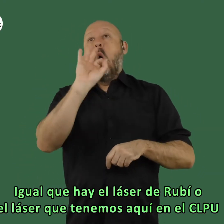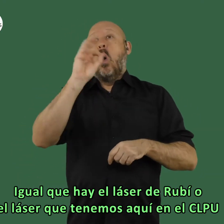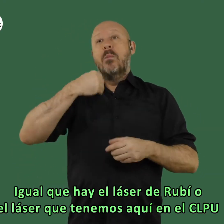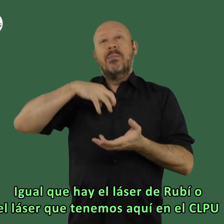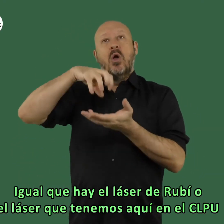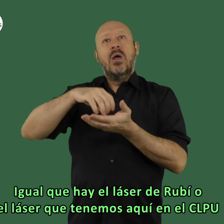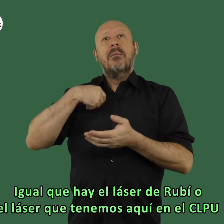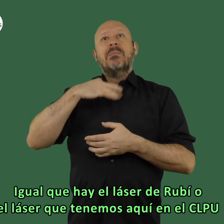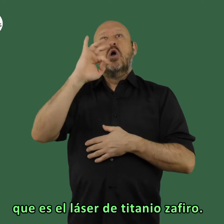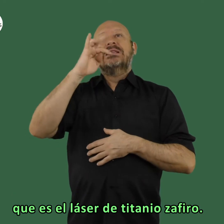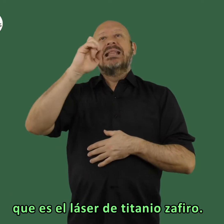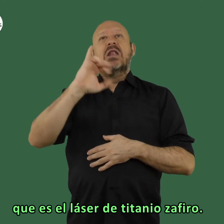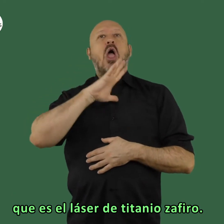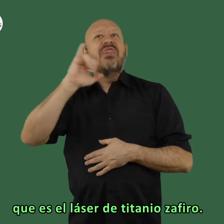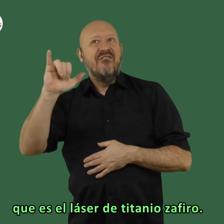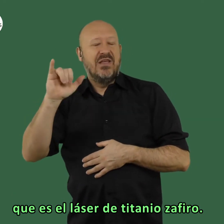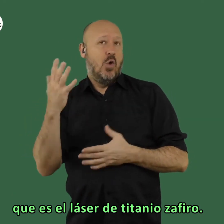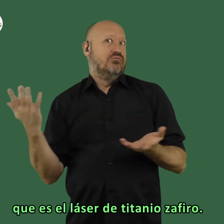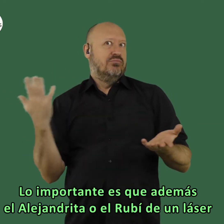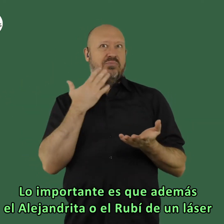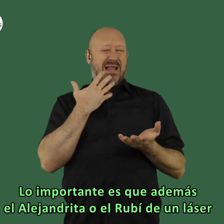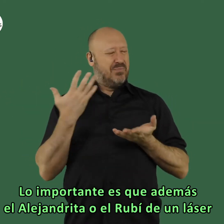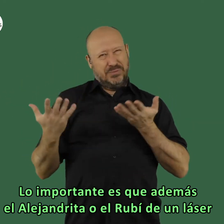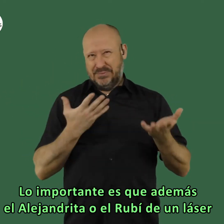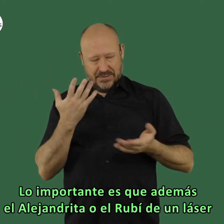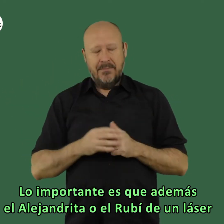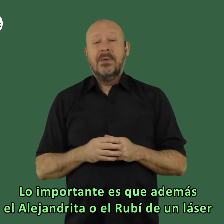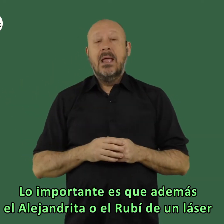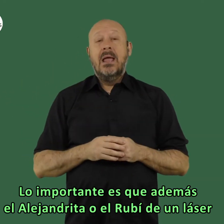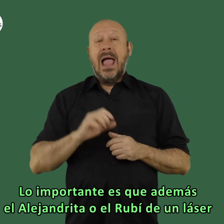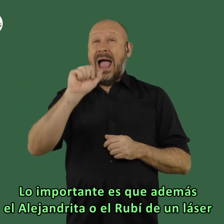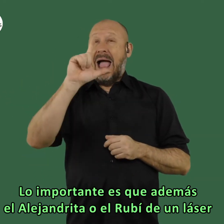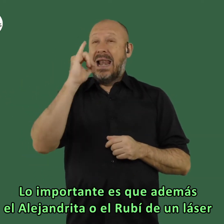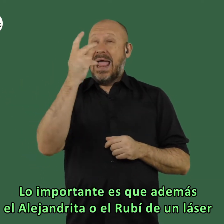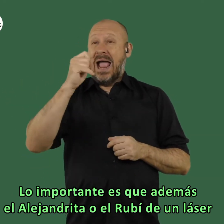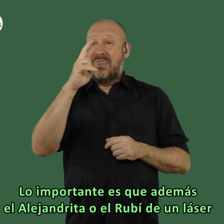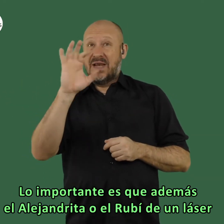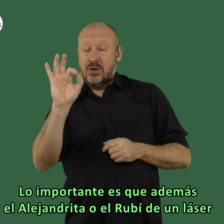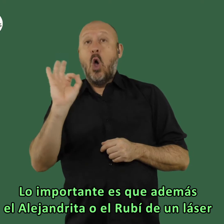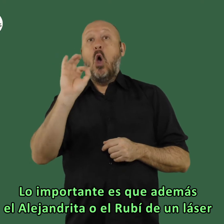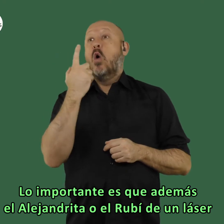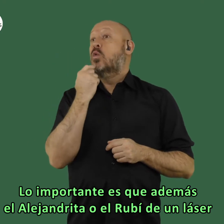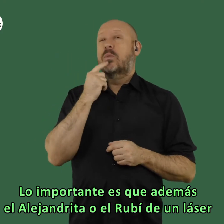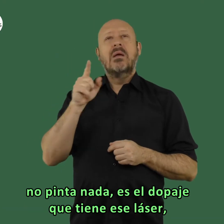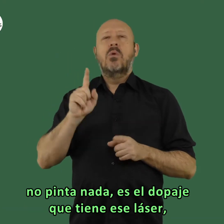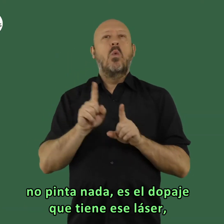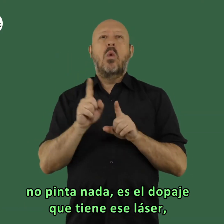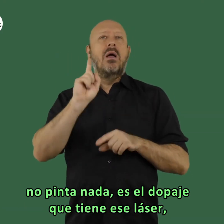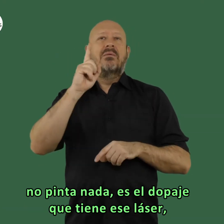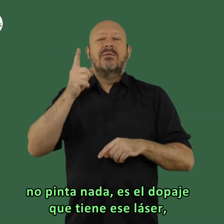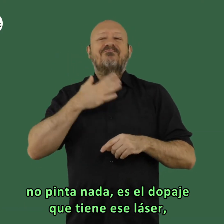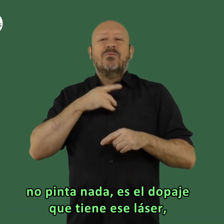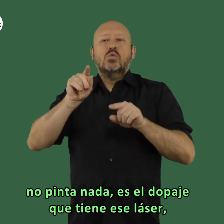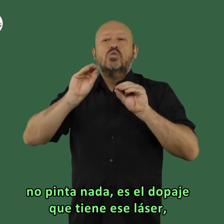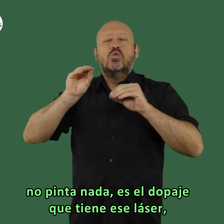láser que tenemos aquí en el clpv es el láser de titanio zafiro lo importante es que además el el alejandrita o el rubí de un láser no pinta